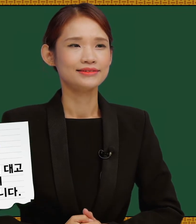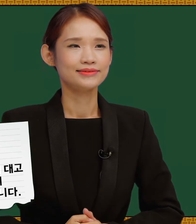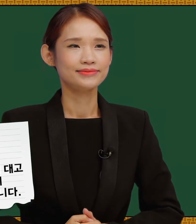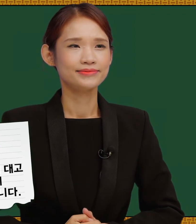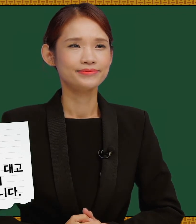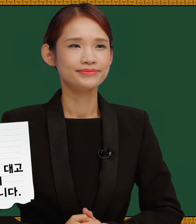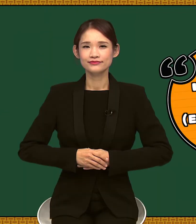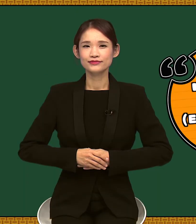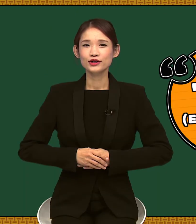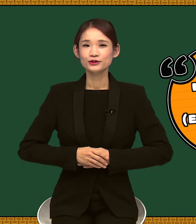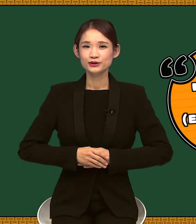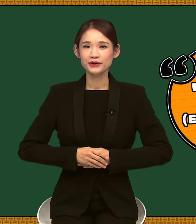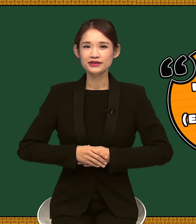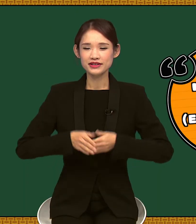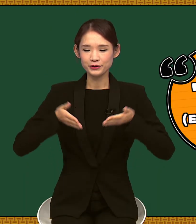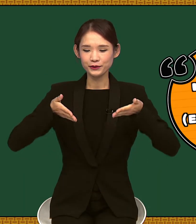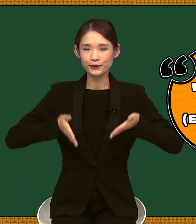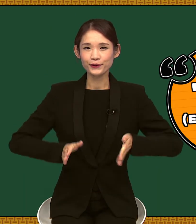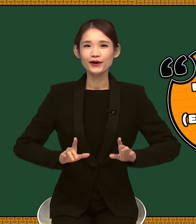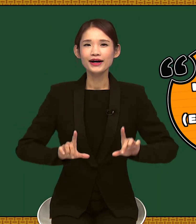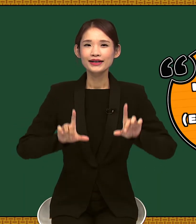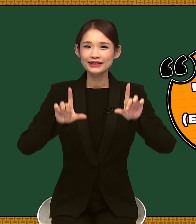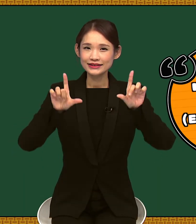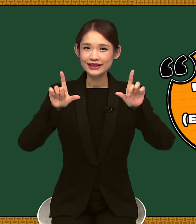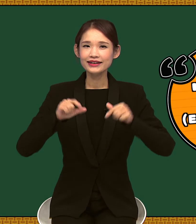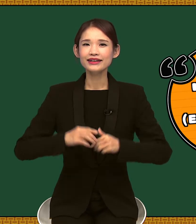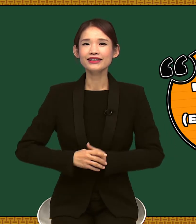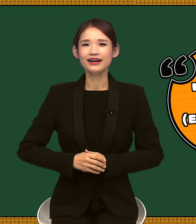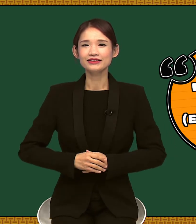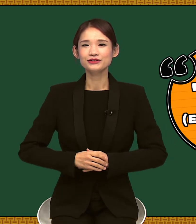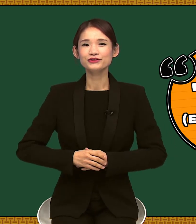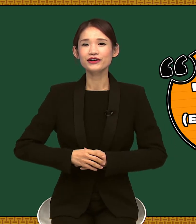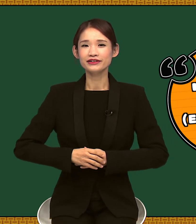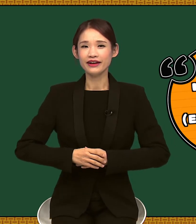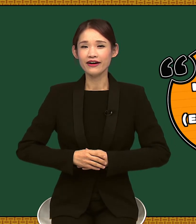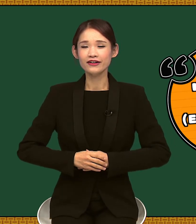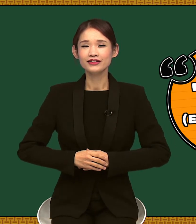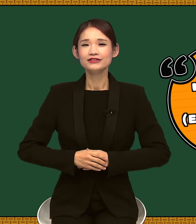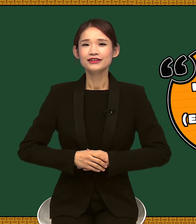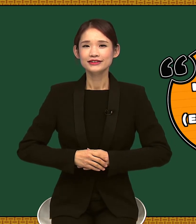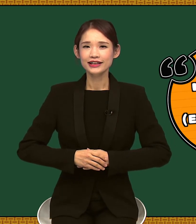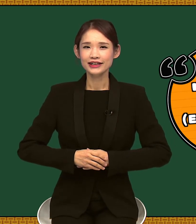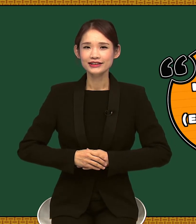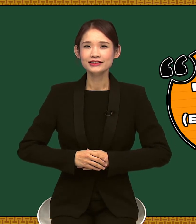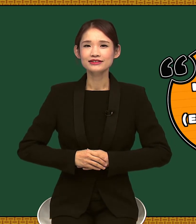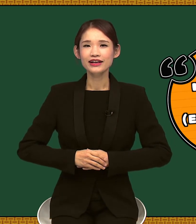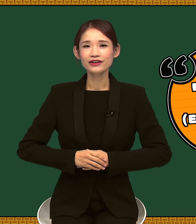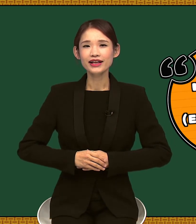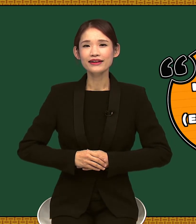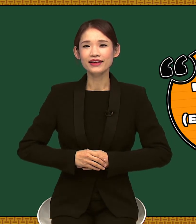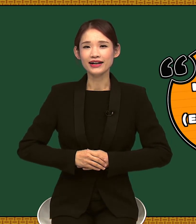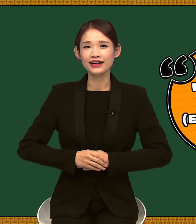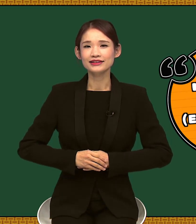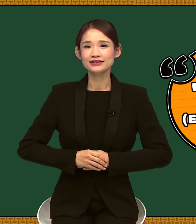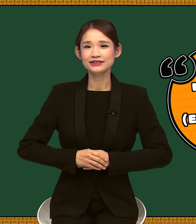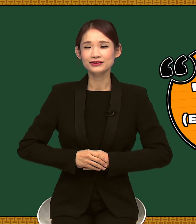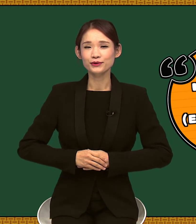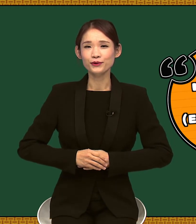두 번째로 생일이라는 수어인데요, 생일은 태어난 날이라는 뜻으로